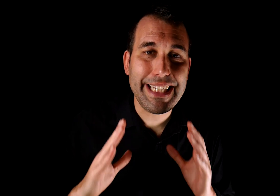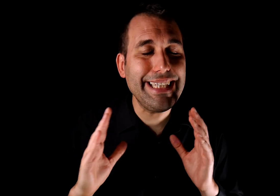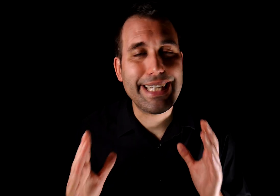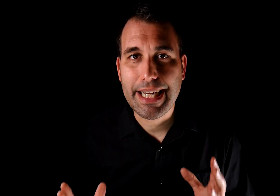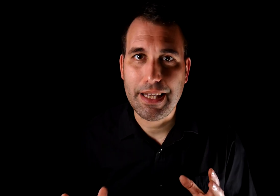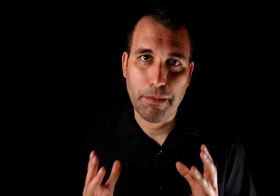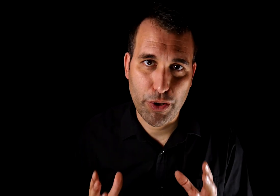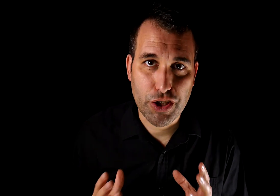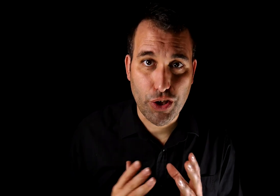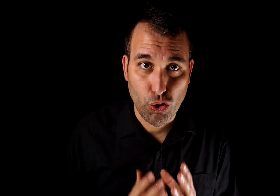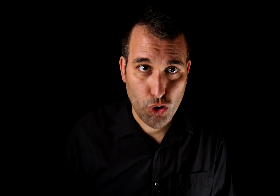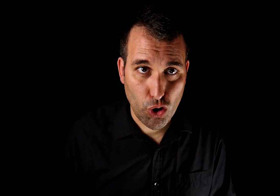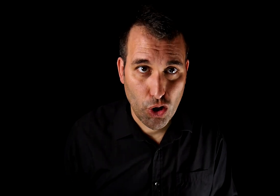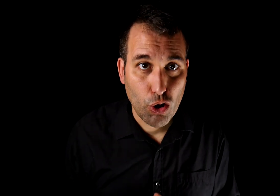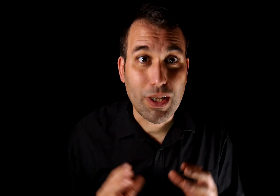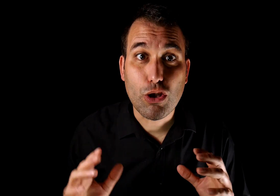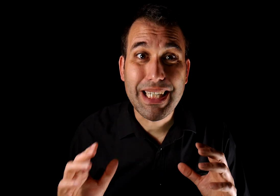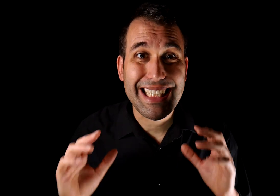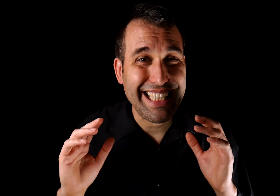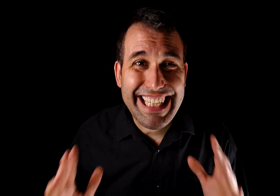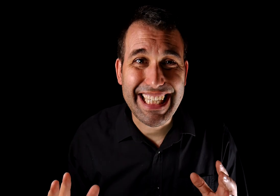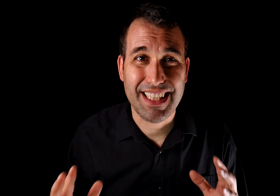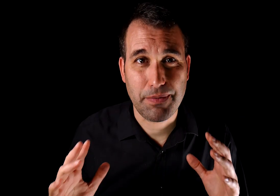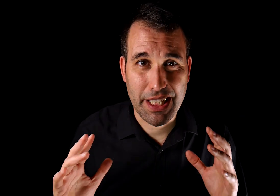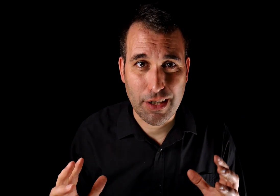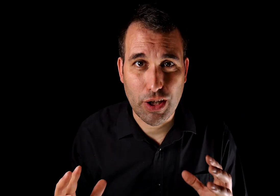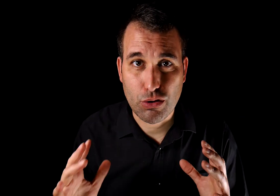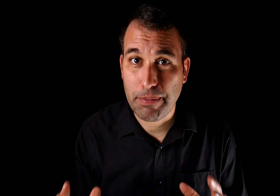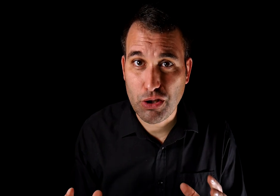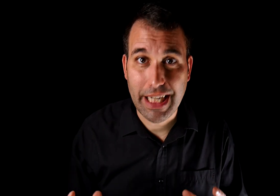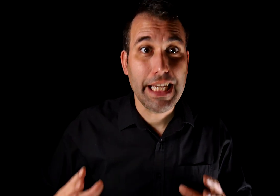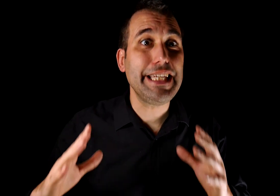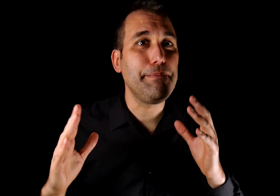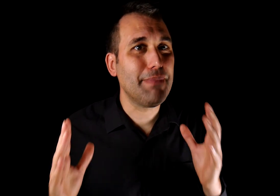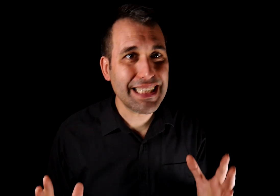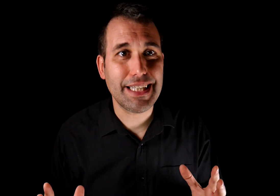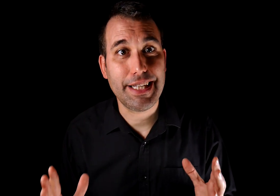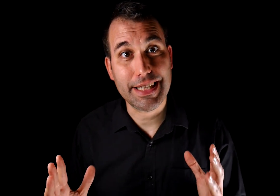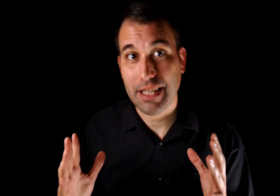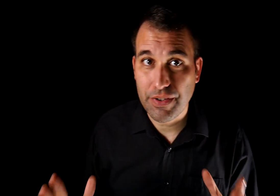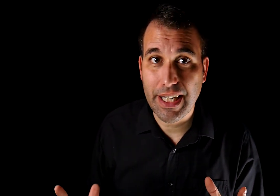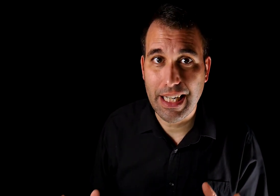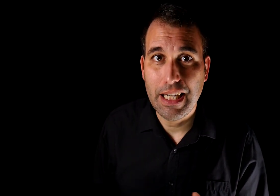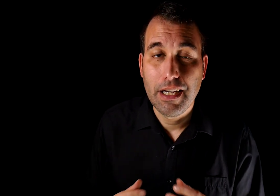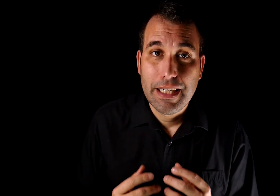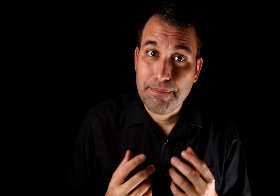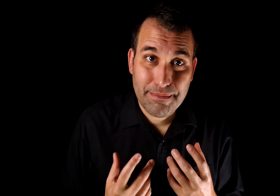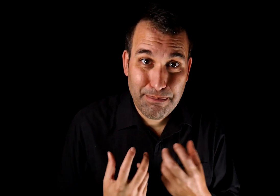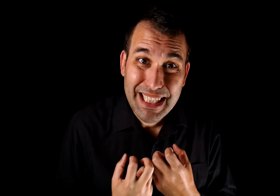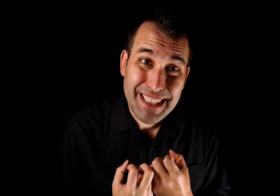integral del proceso de control. Cuanto más niegues las banderas rojas de una persona y más te dediques a defenderla, más